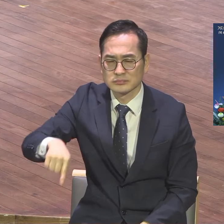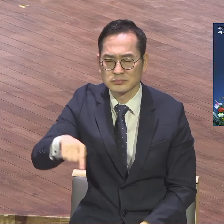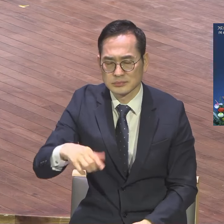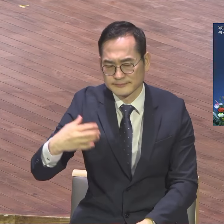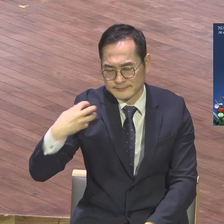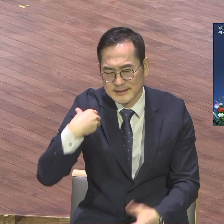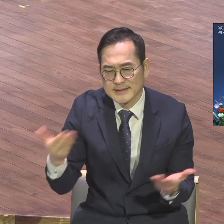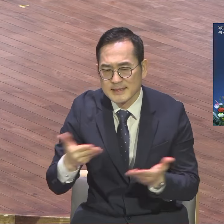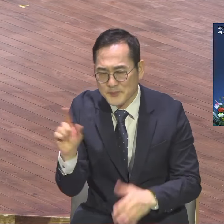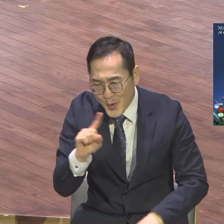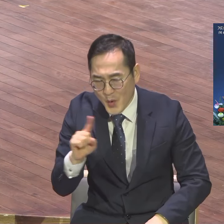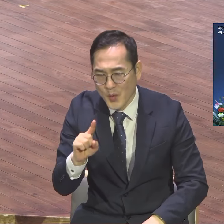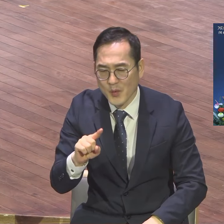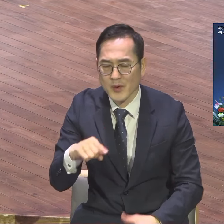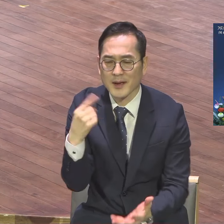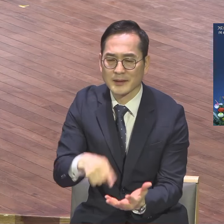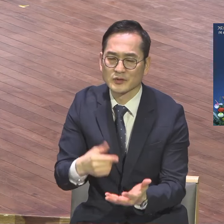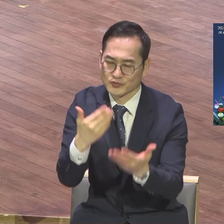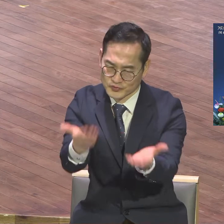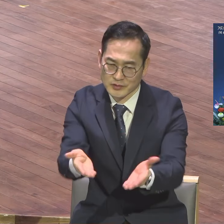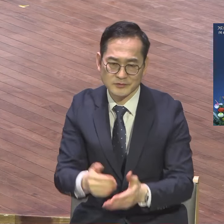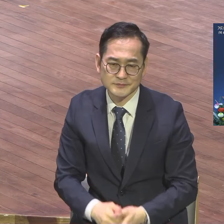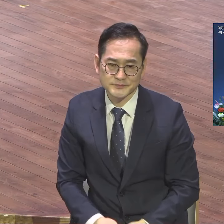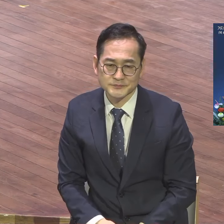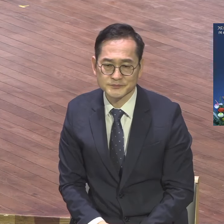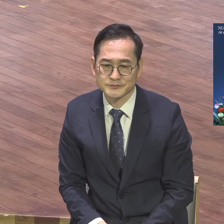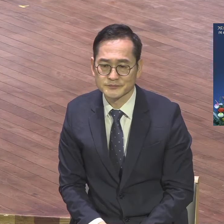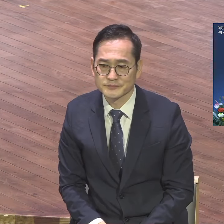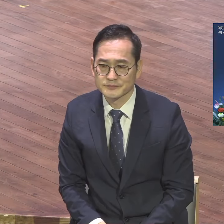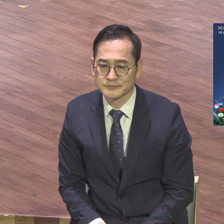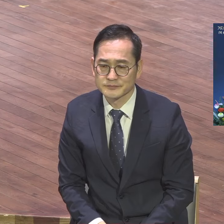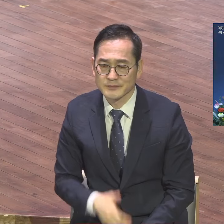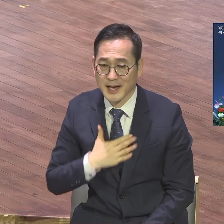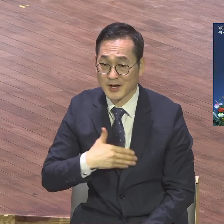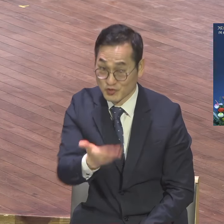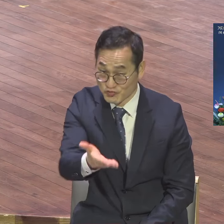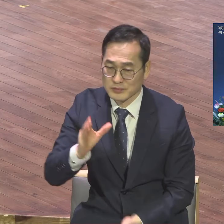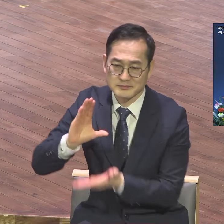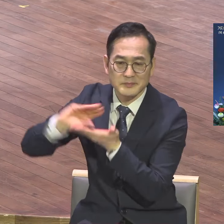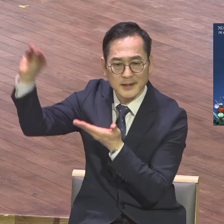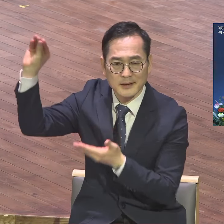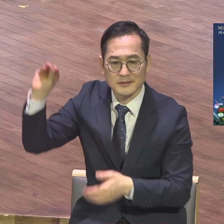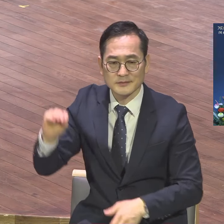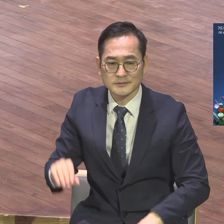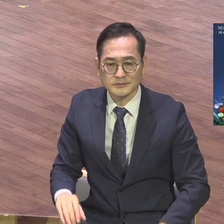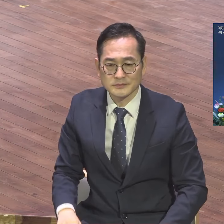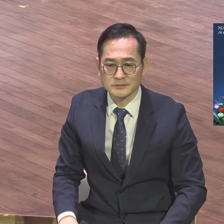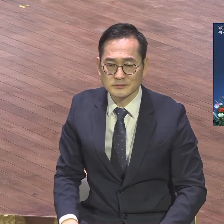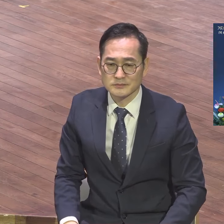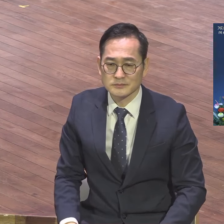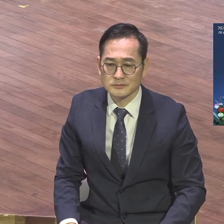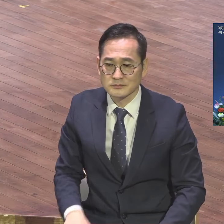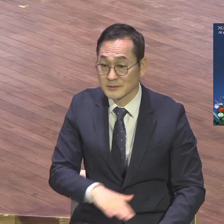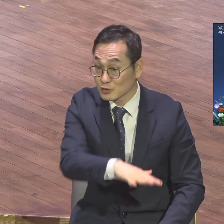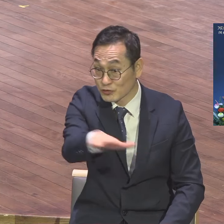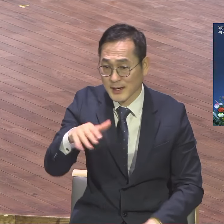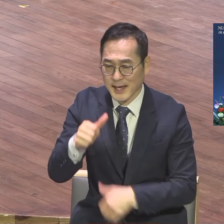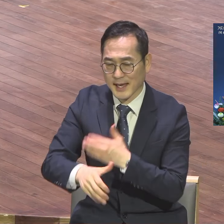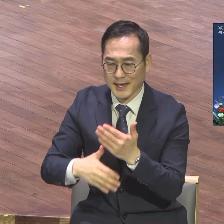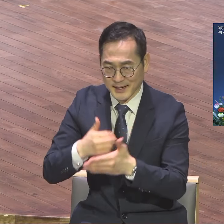가장 중요한 미션을 주고 가셨어요. 구원받은 하나님 자녀가 이 땅에 직장생활하고